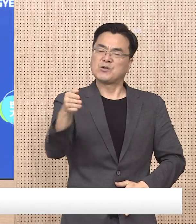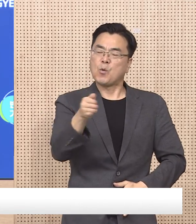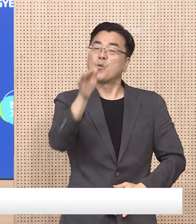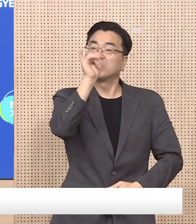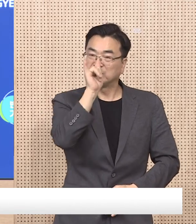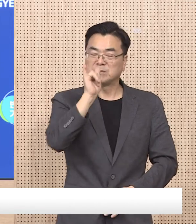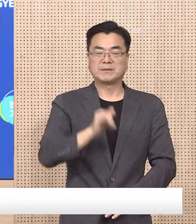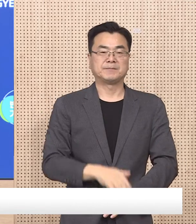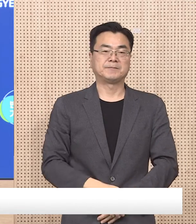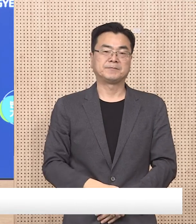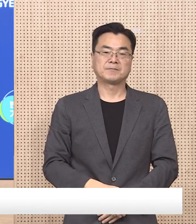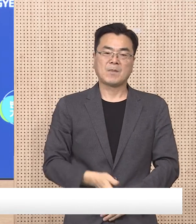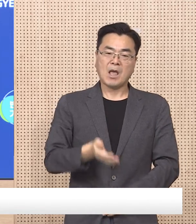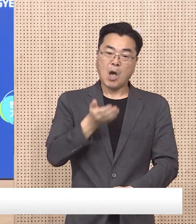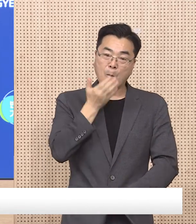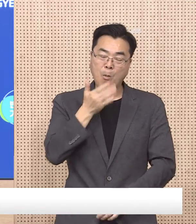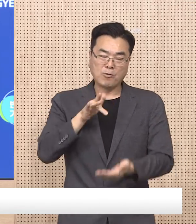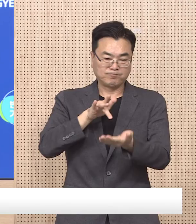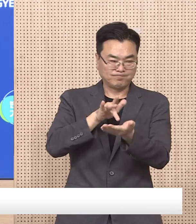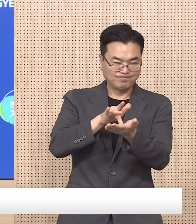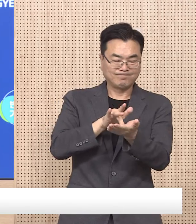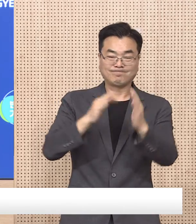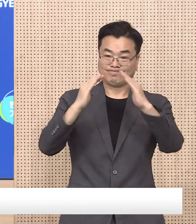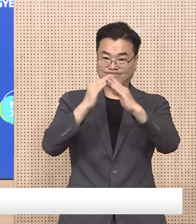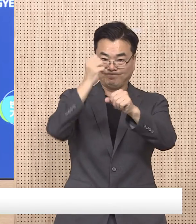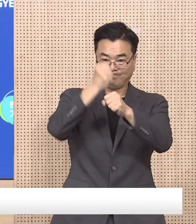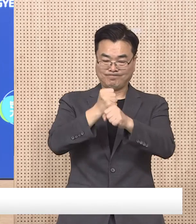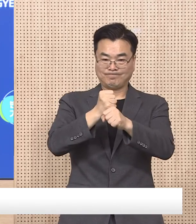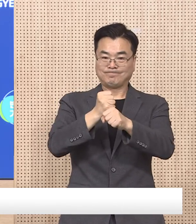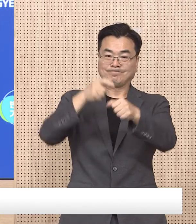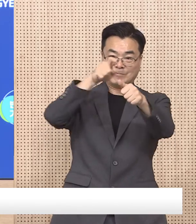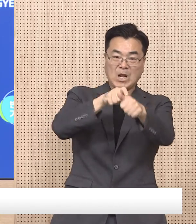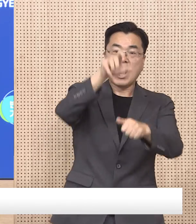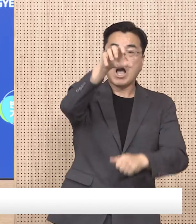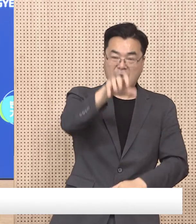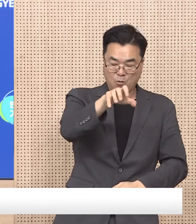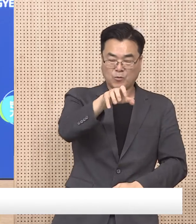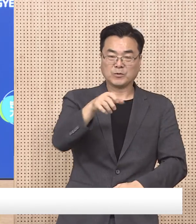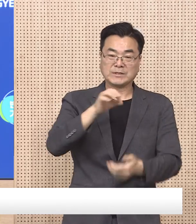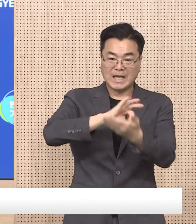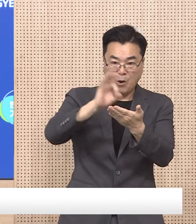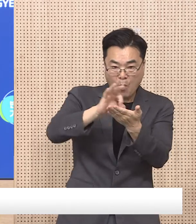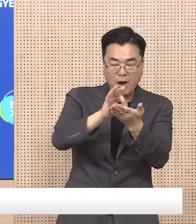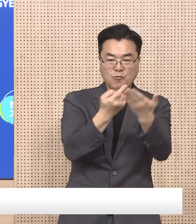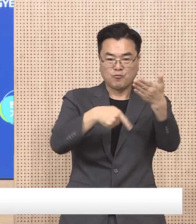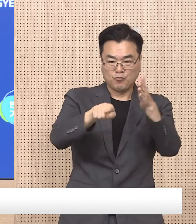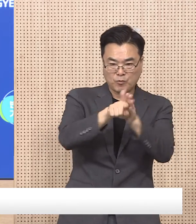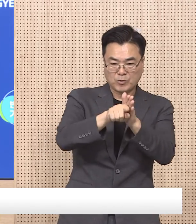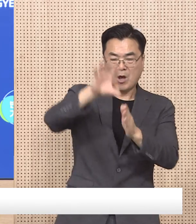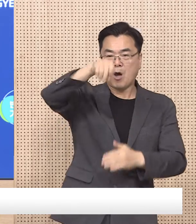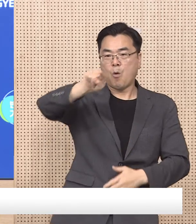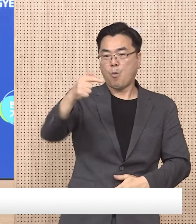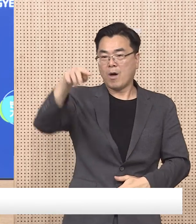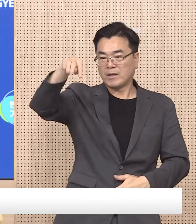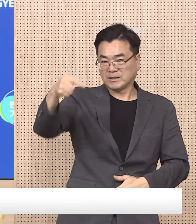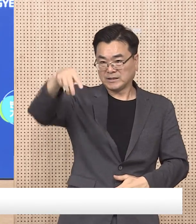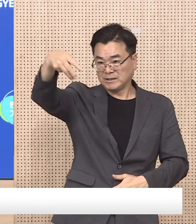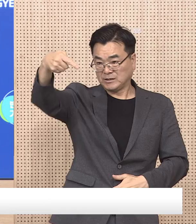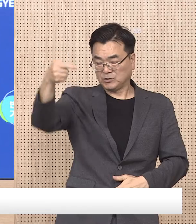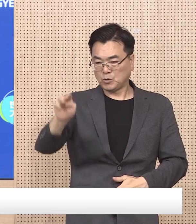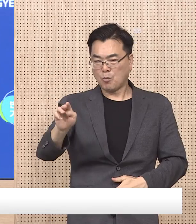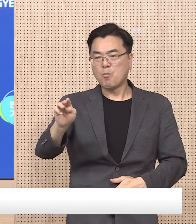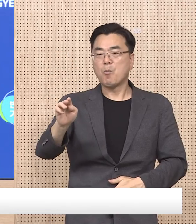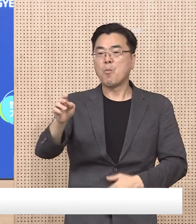먹는 치료제 지정 약국은 619개소이며 환자 접근성 확보를 위해 원스톱 진료 기간 인근